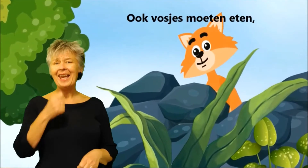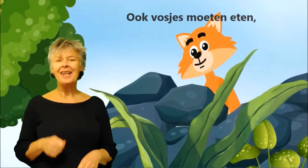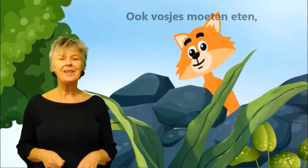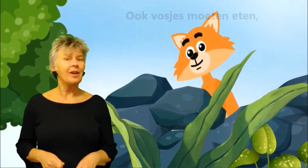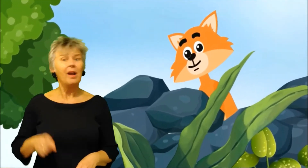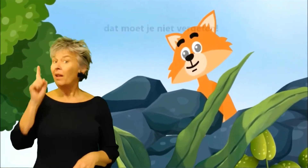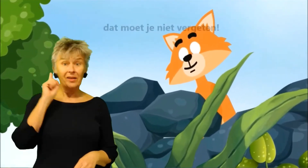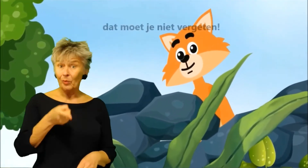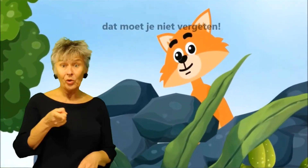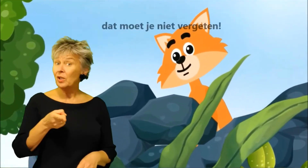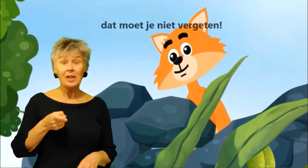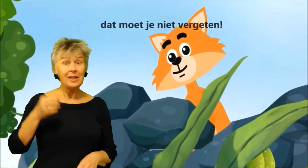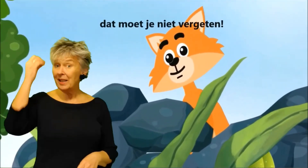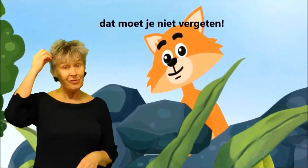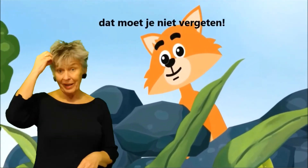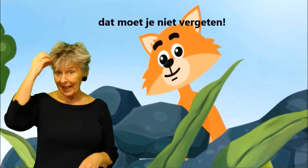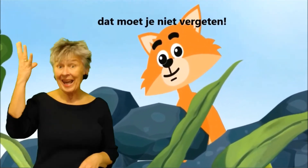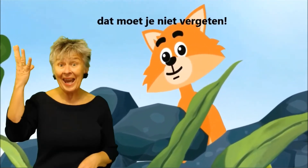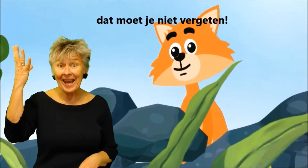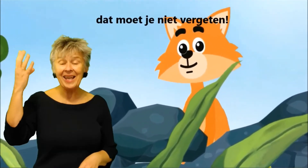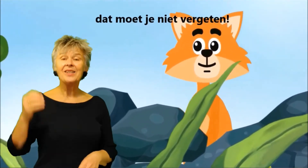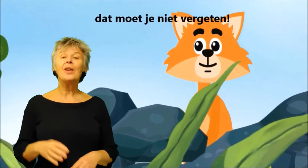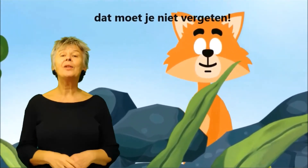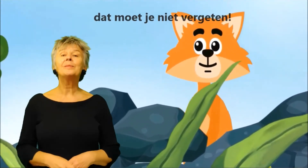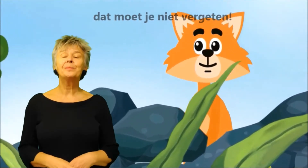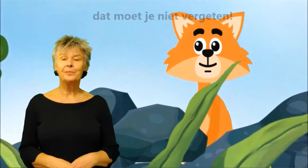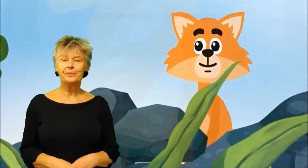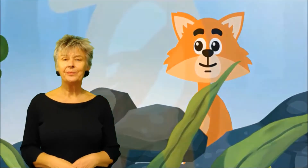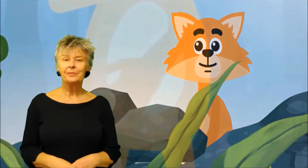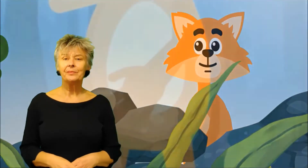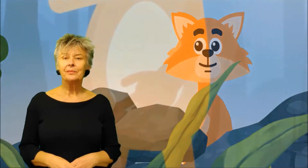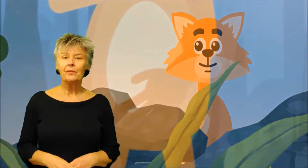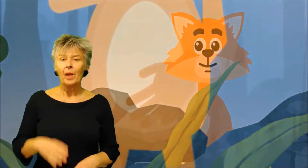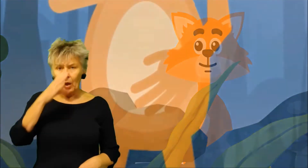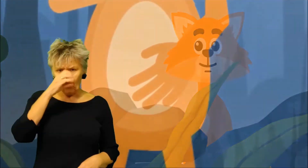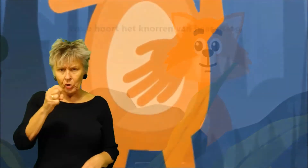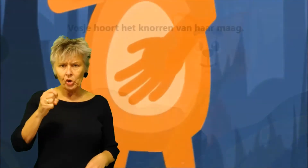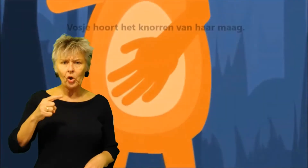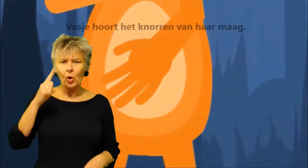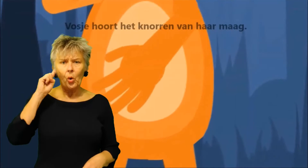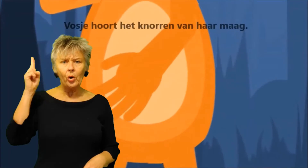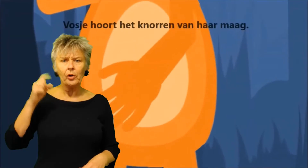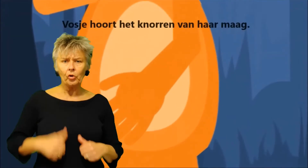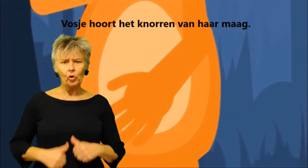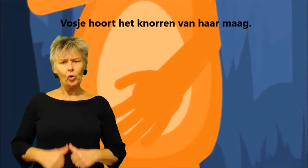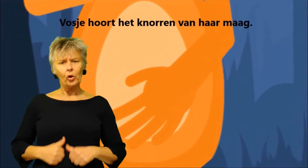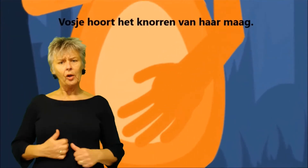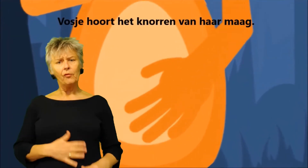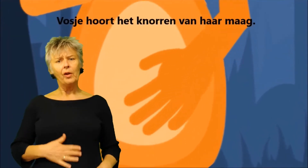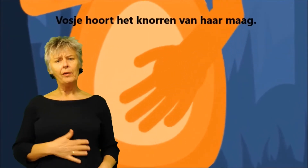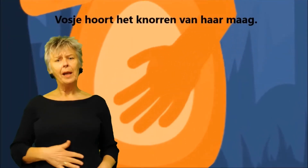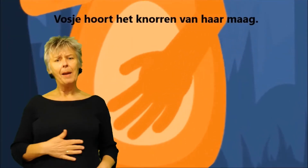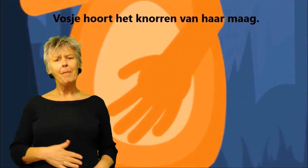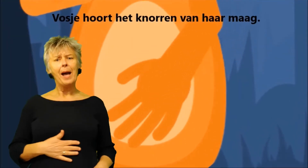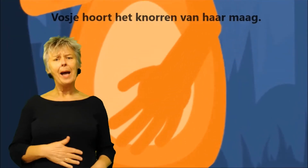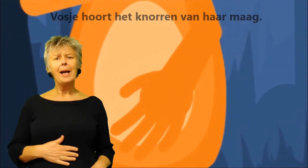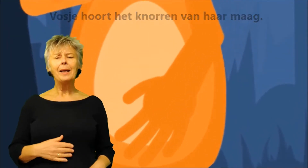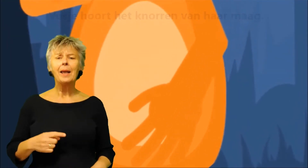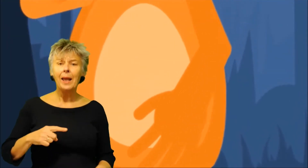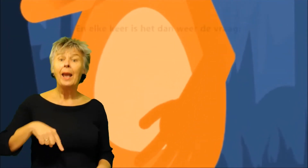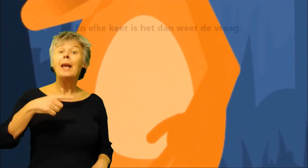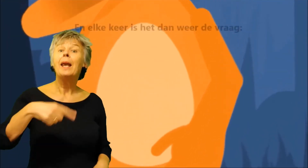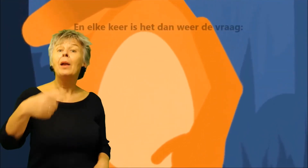eten Dat moet je niet vergeten Vosje hoort te knoven van haar